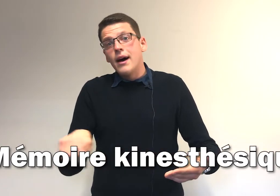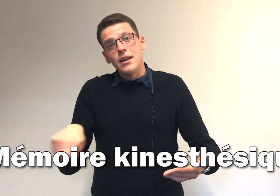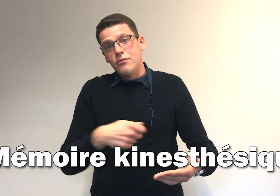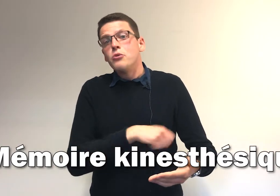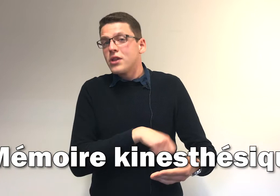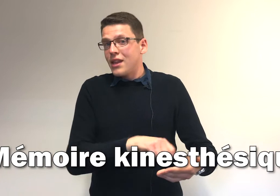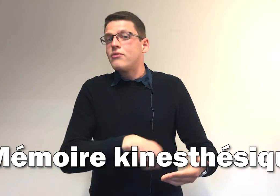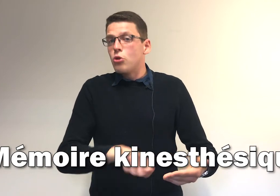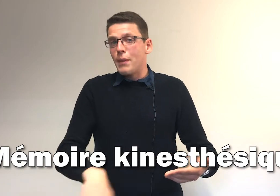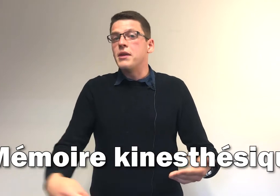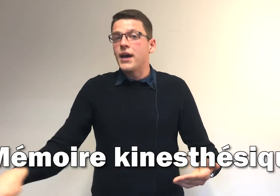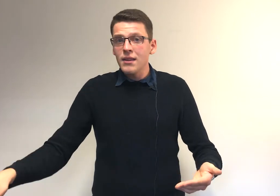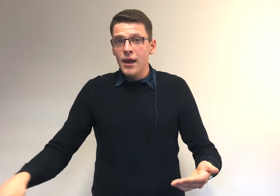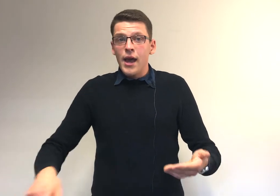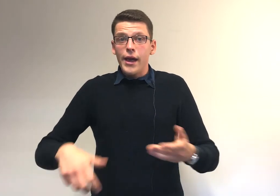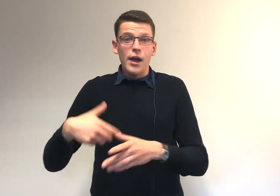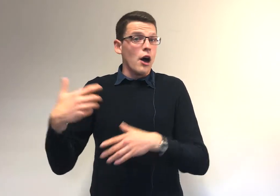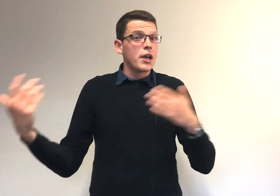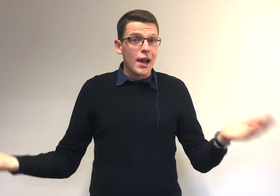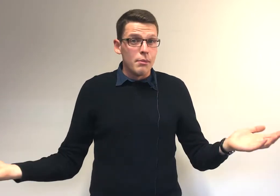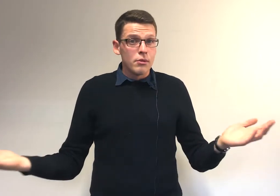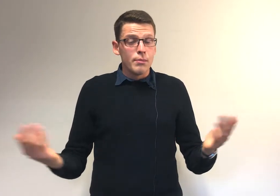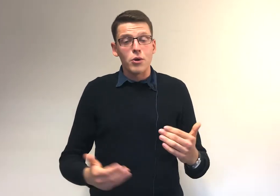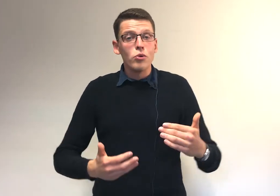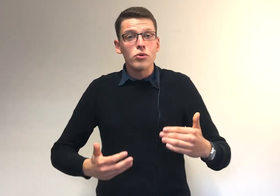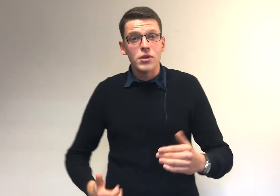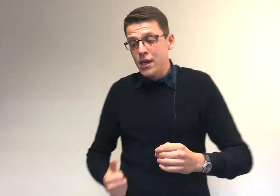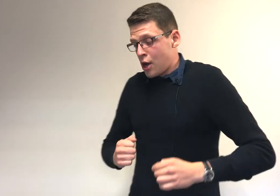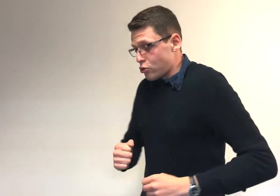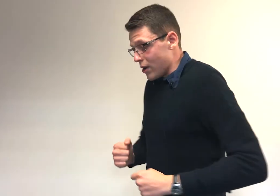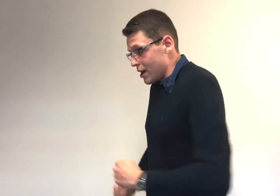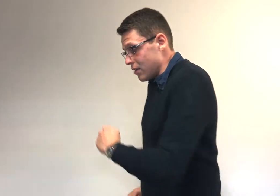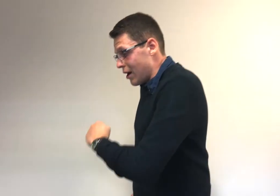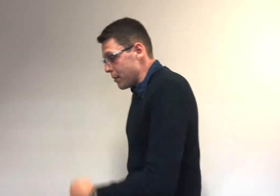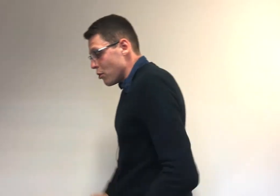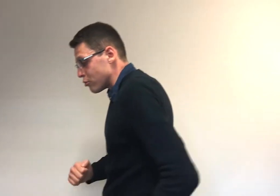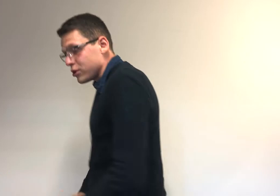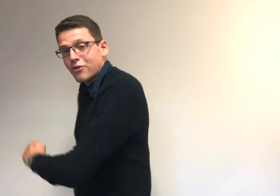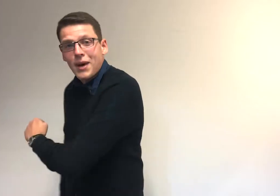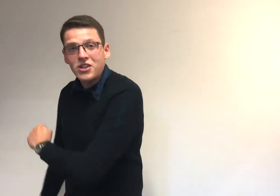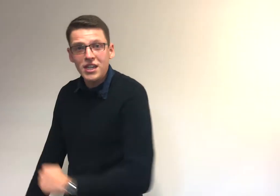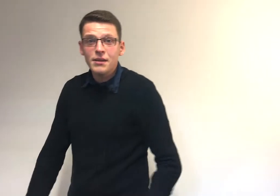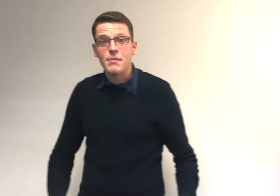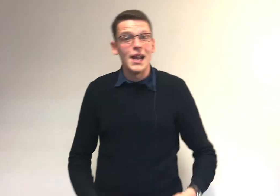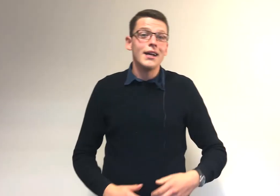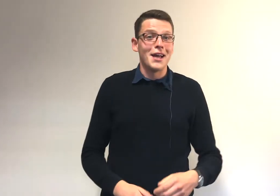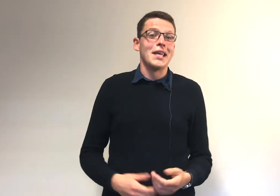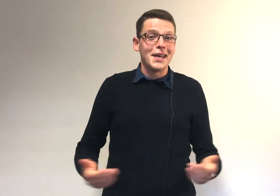il vaut mieux que tu ailles des feuilles de papier prêtes et un calme. Par contre, si tu as de la mémoire de ceux qui doivent marcher, ben là tu as intérêt